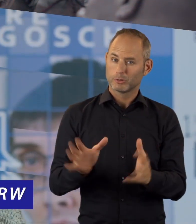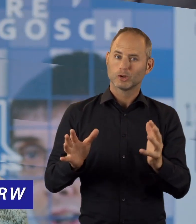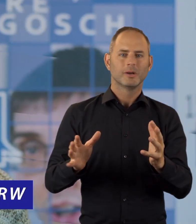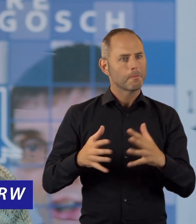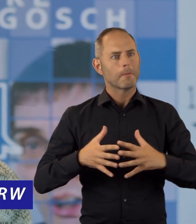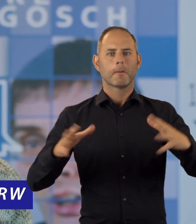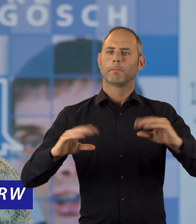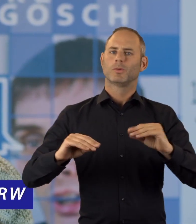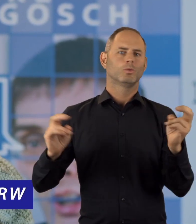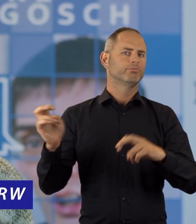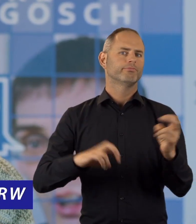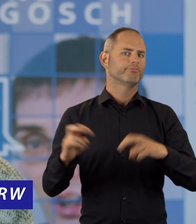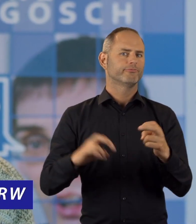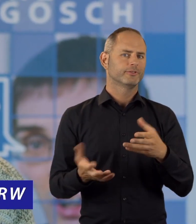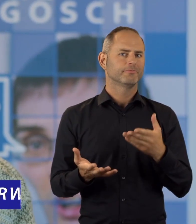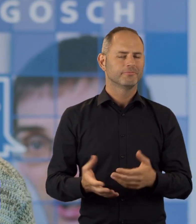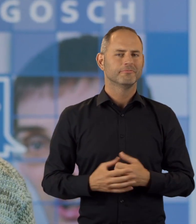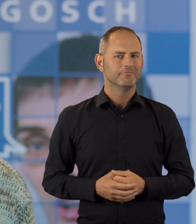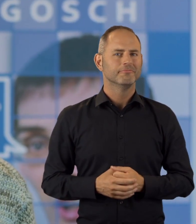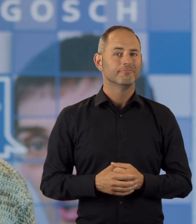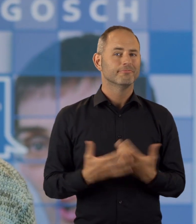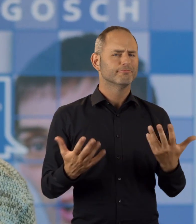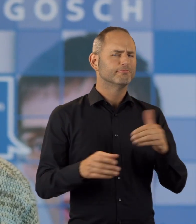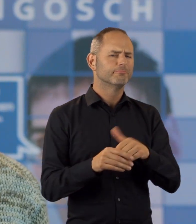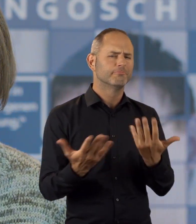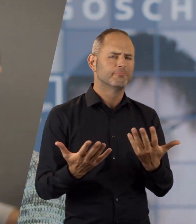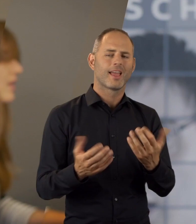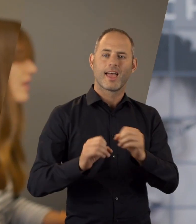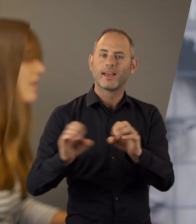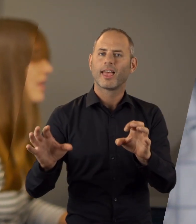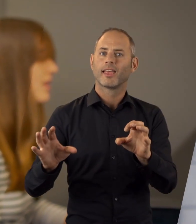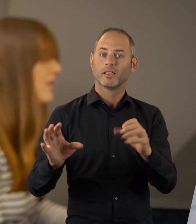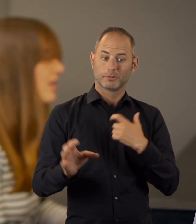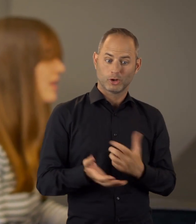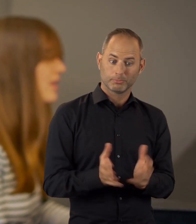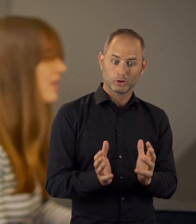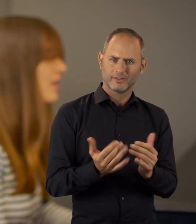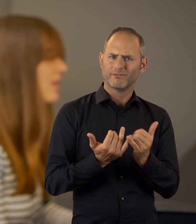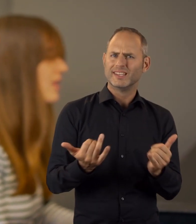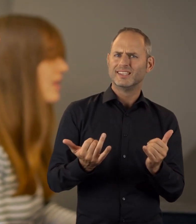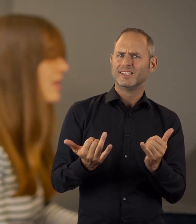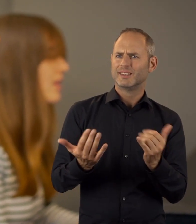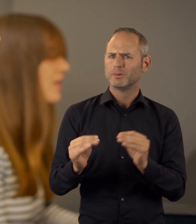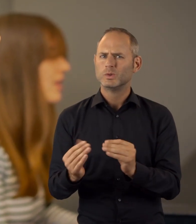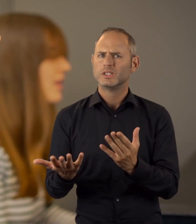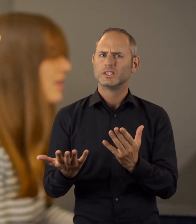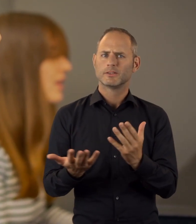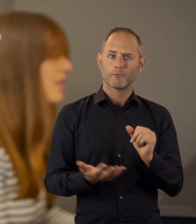persönliche Budget stärker genutzt wird. Dabei geht es vor allem darum zu erklären, wie man das persönliche Budget verwenden kann, welche